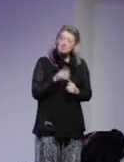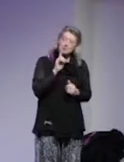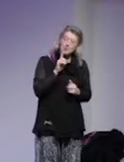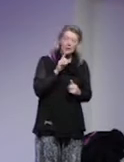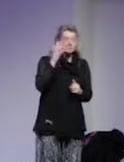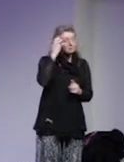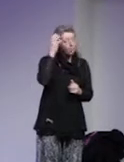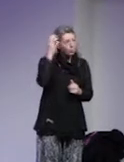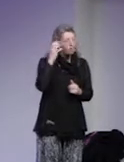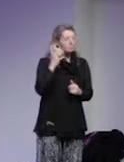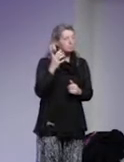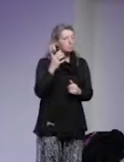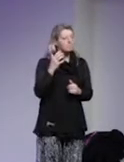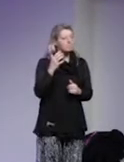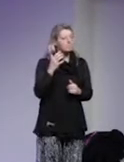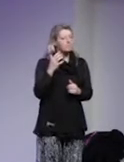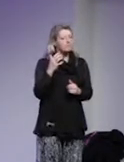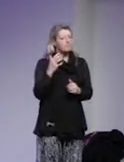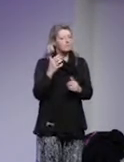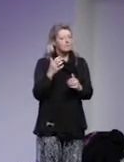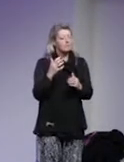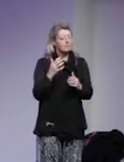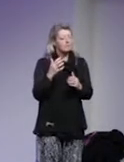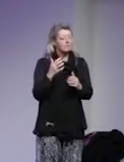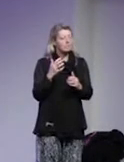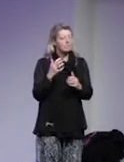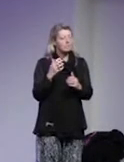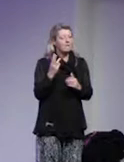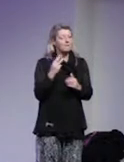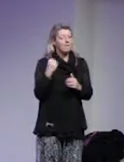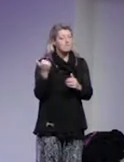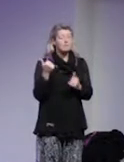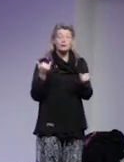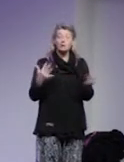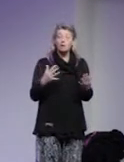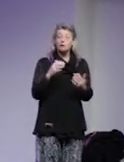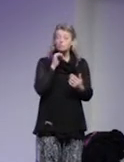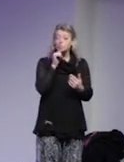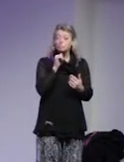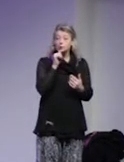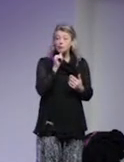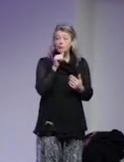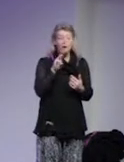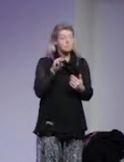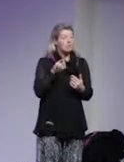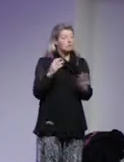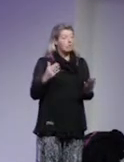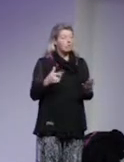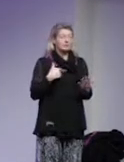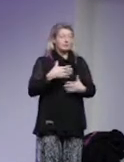Stockholm med män med webbsändningar. Idag är vi i Jönköping på ena i dagarna och det är vi väldigt glada för.